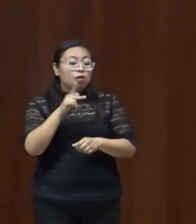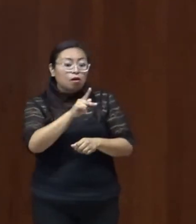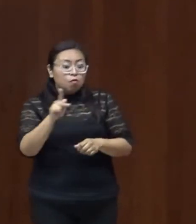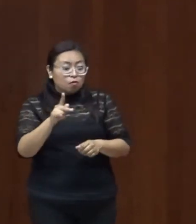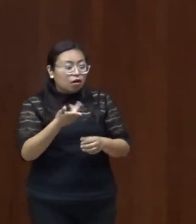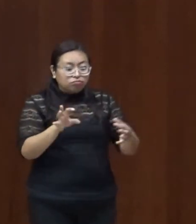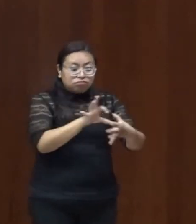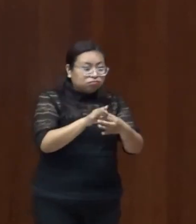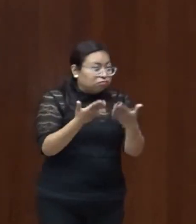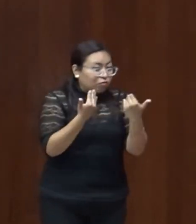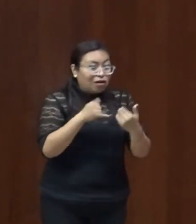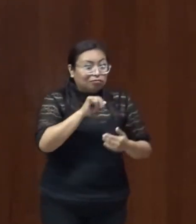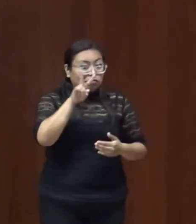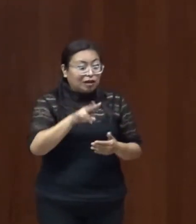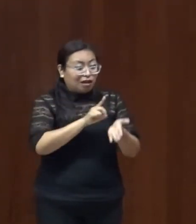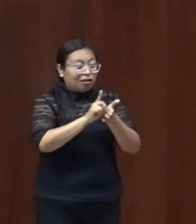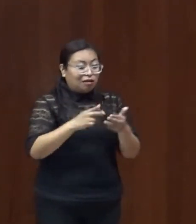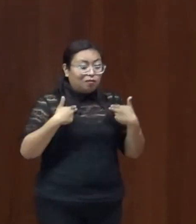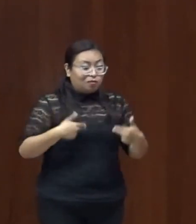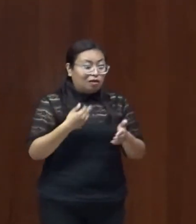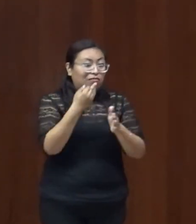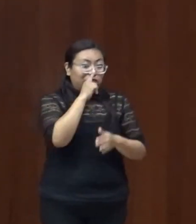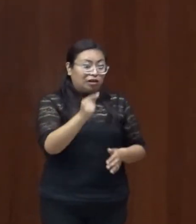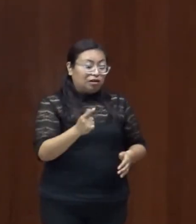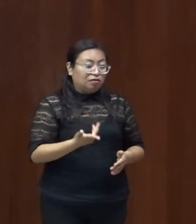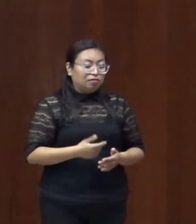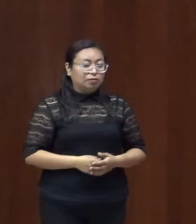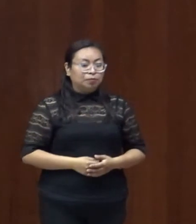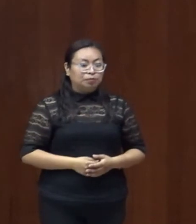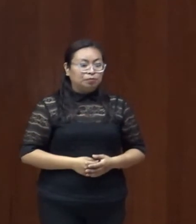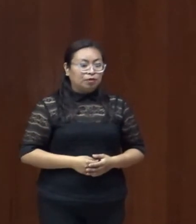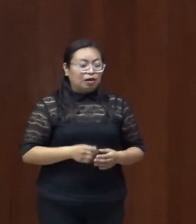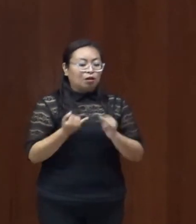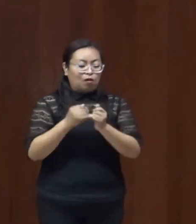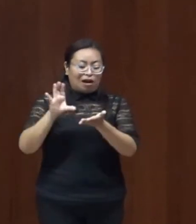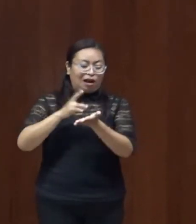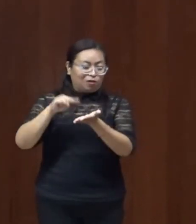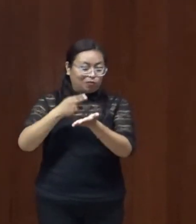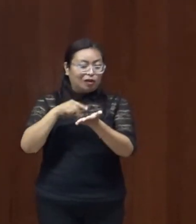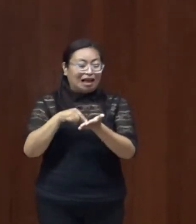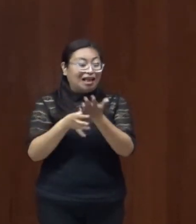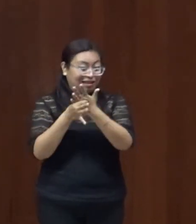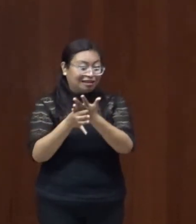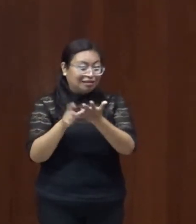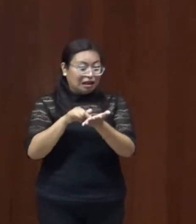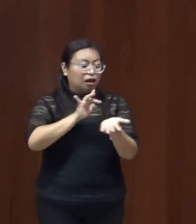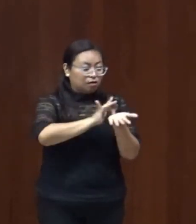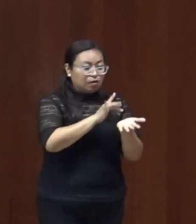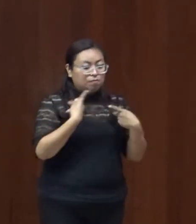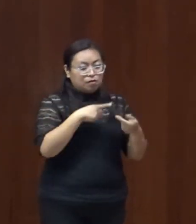públicas en el derecho bajo la que se maneja en la Convención. El Comité también